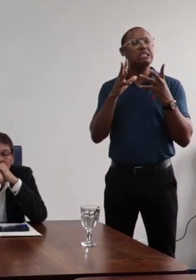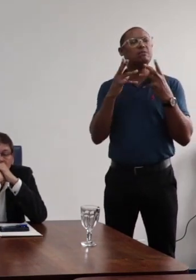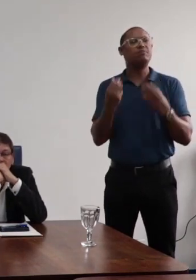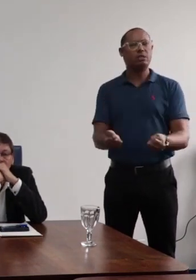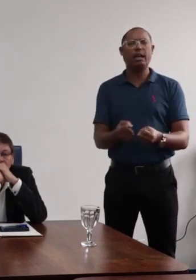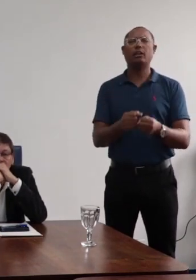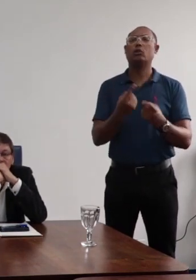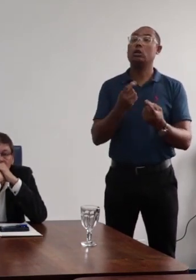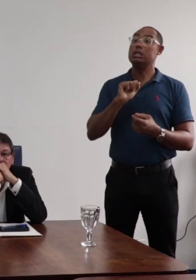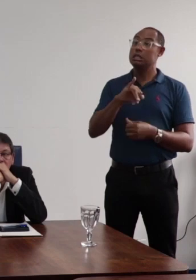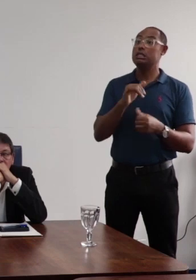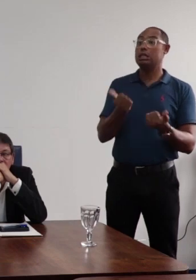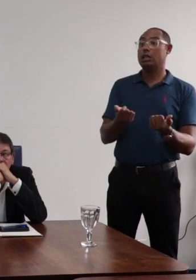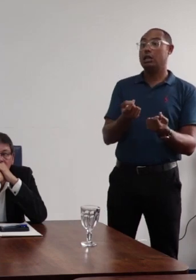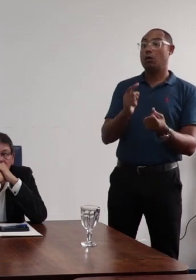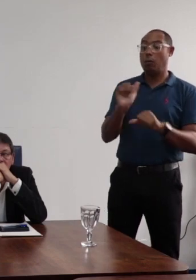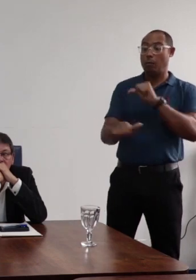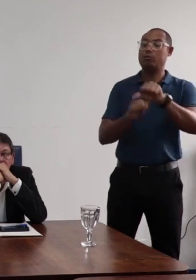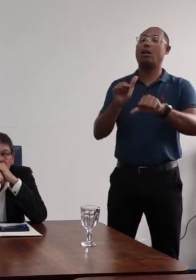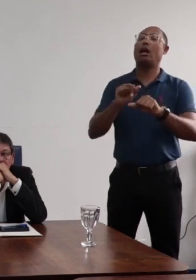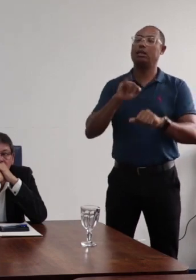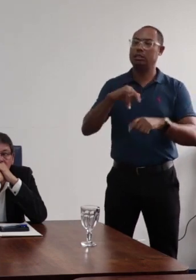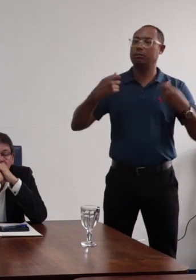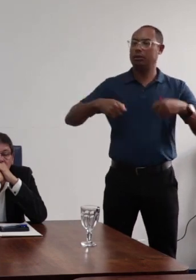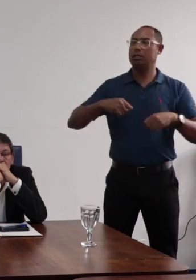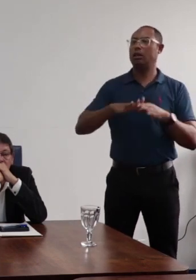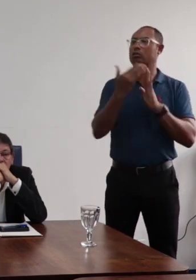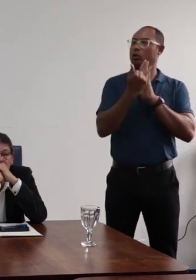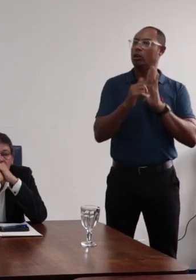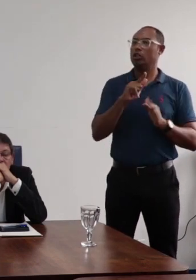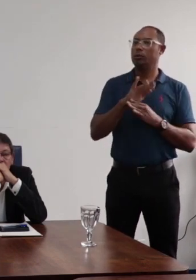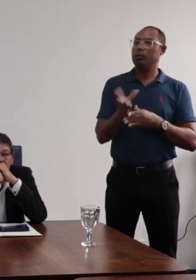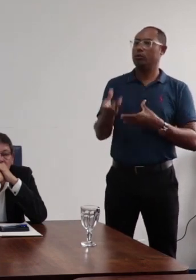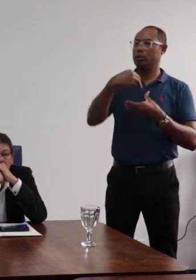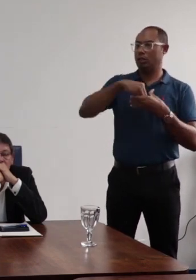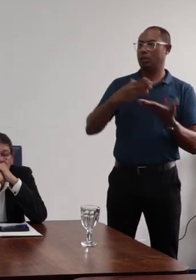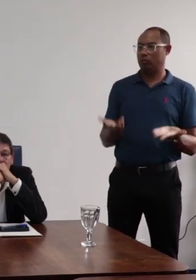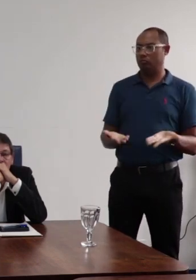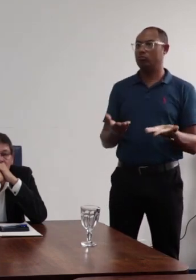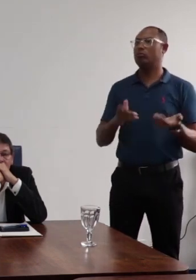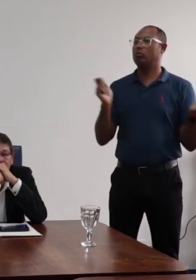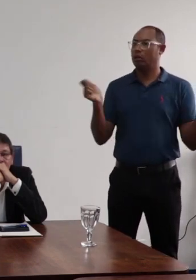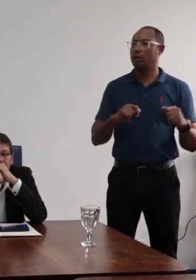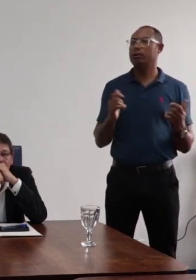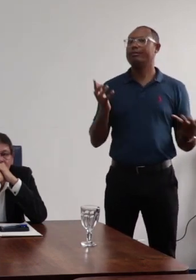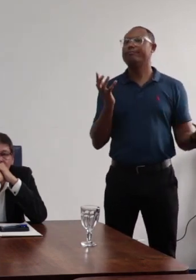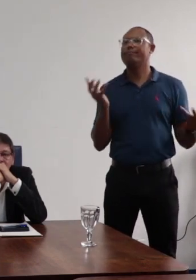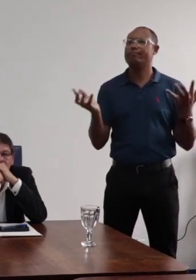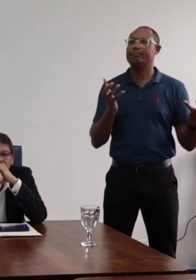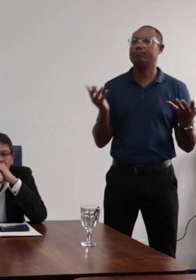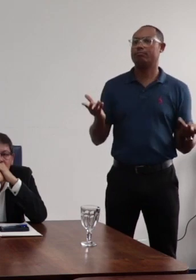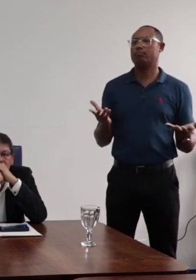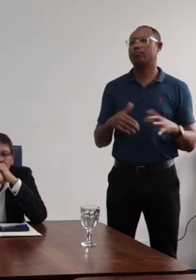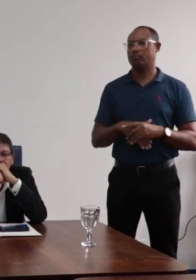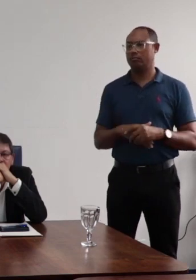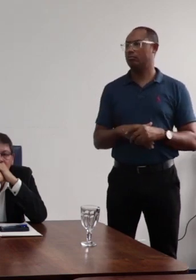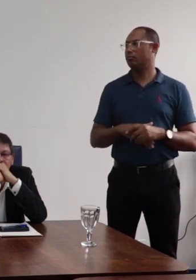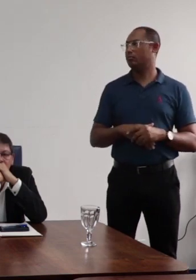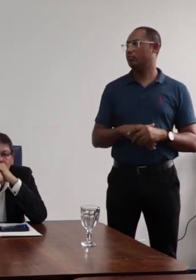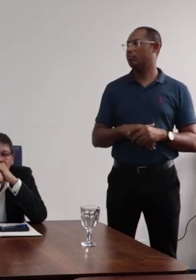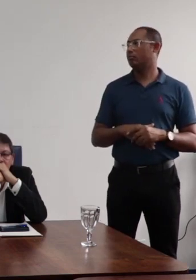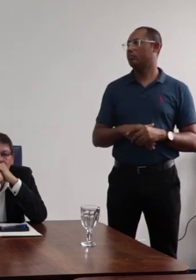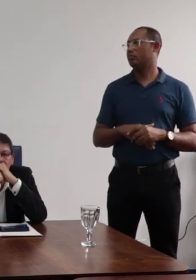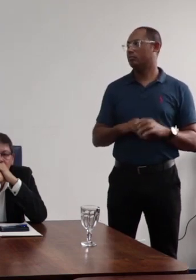revogar esse inciso lá no regimento interno para ter um respaldo e não ficar uma coisa dura.